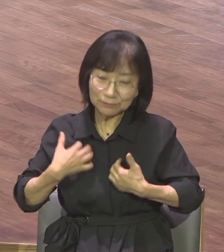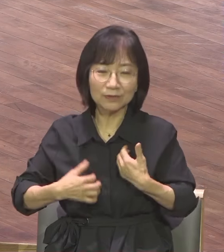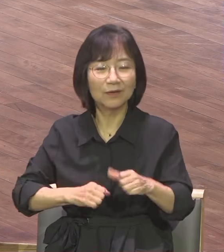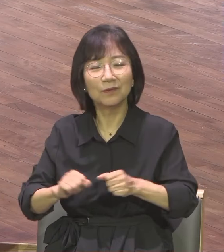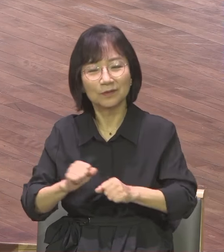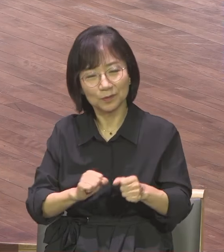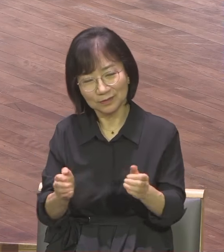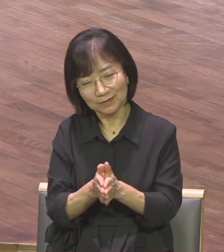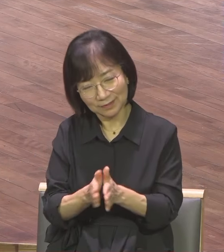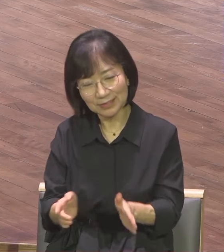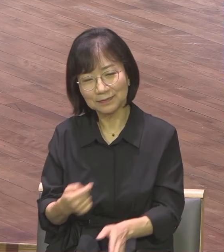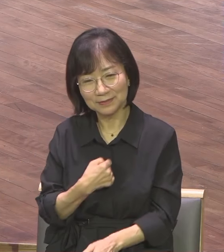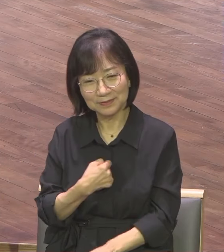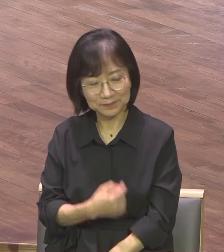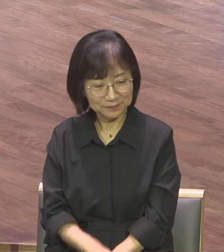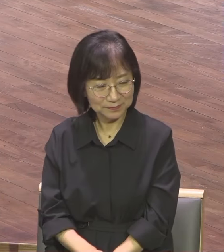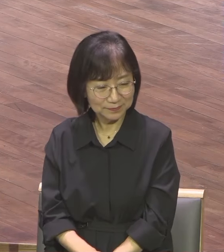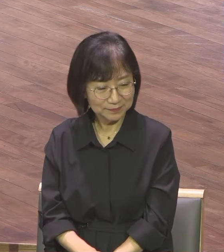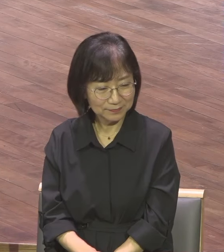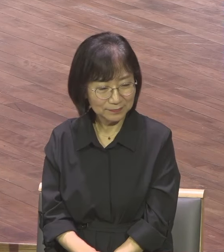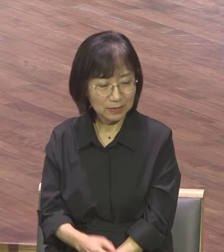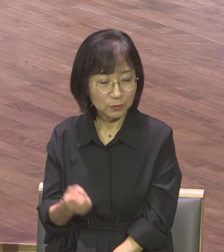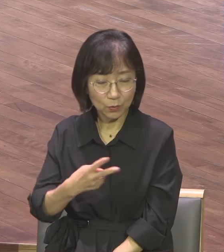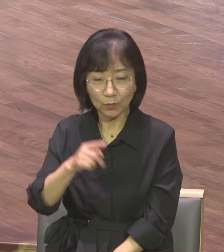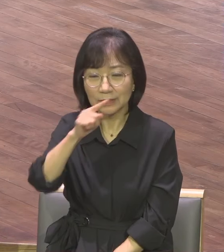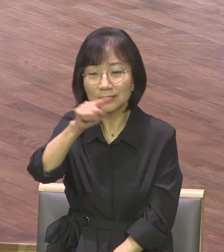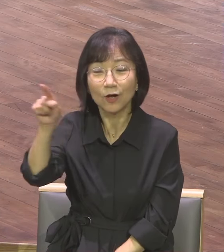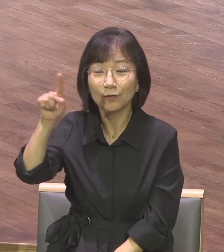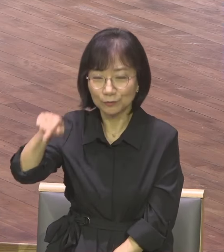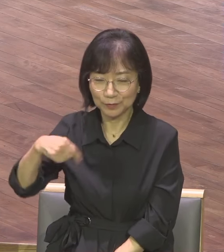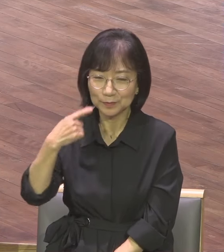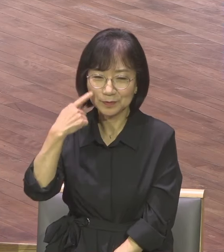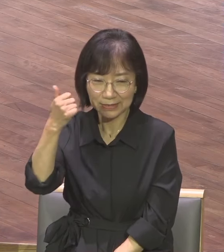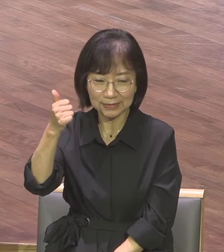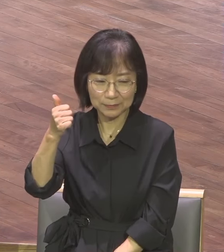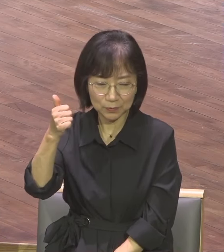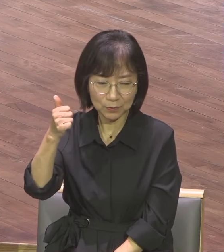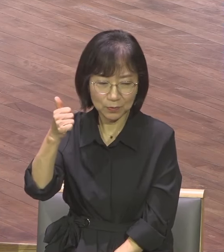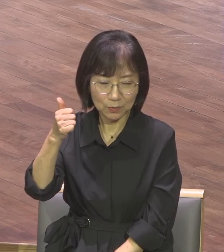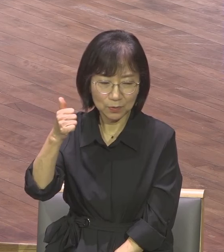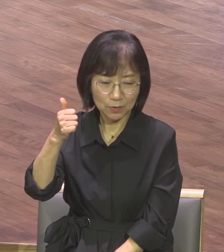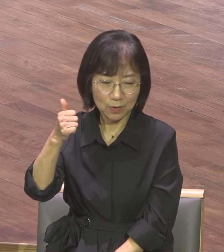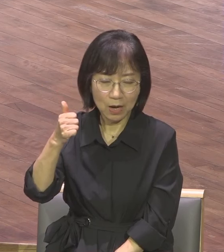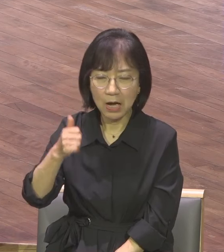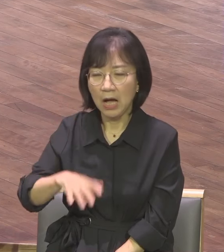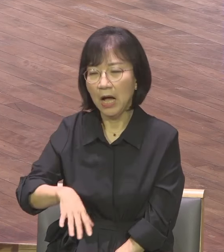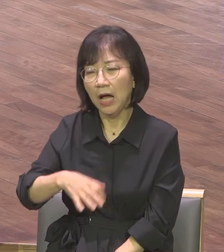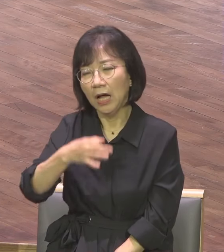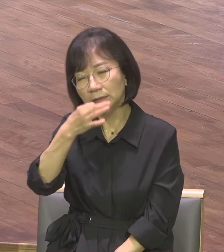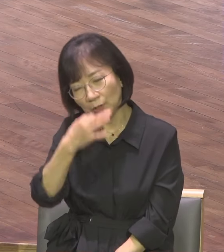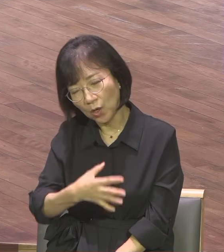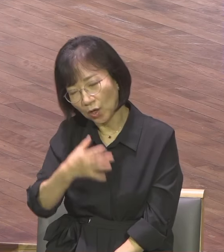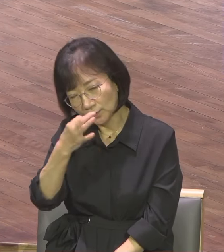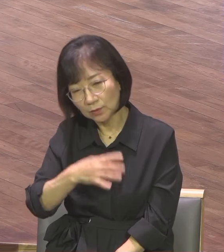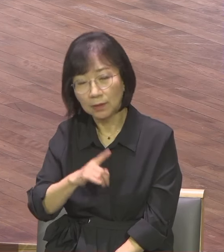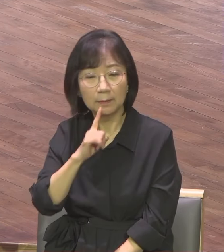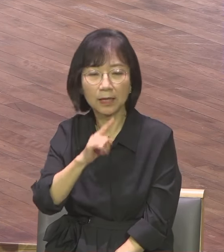제가 옆에서 본 단임 목사님도 마찬가지 그러면 힘든 자고 얘기한 적이 없어요 노라고 얘기한 적이 없어요 전도와